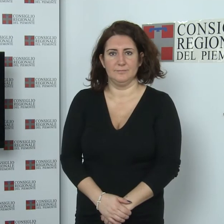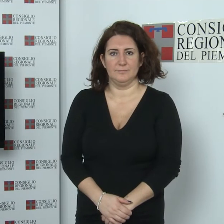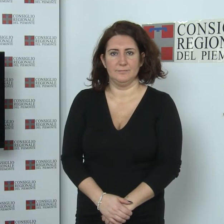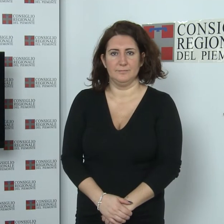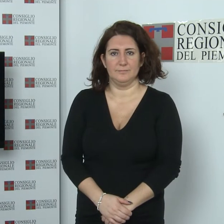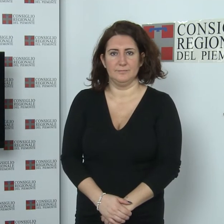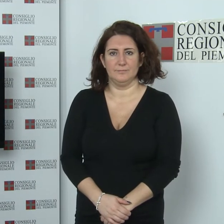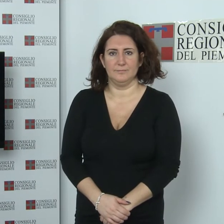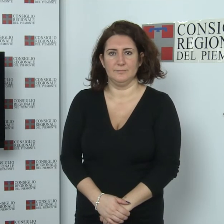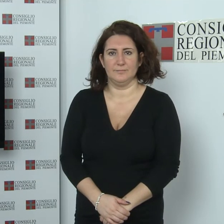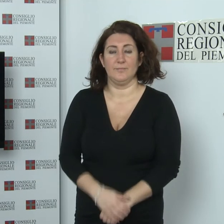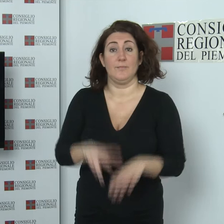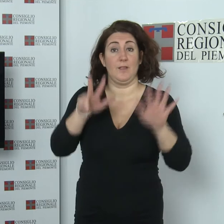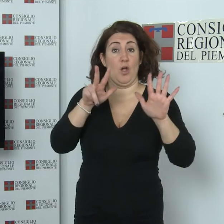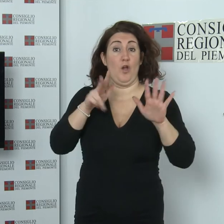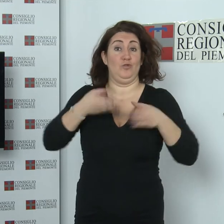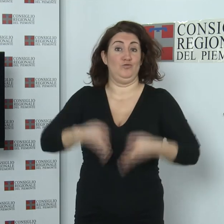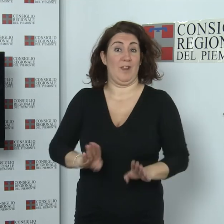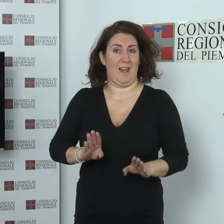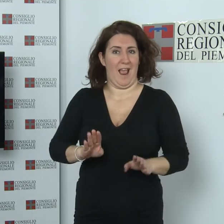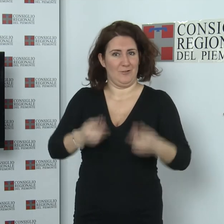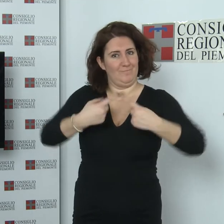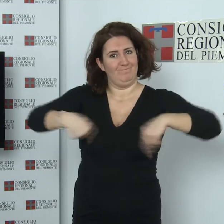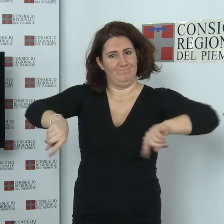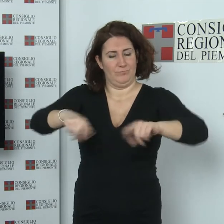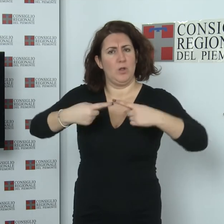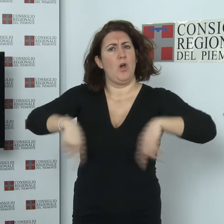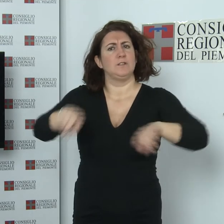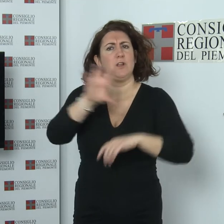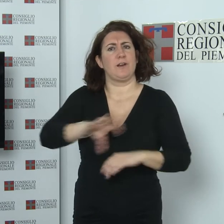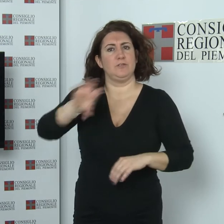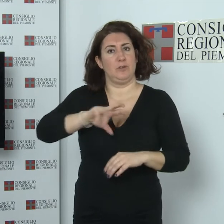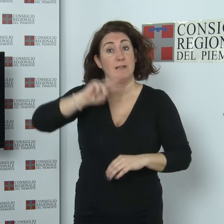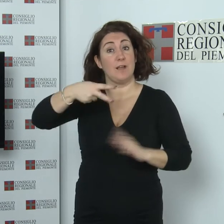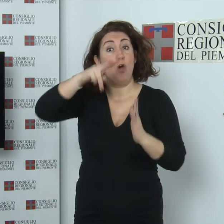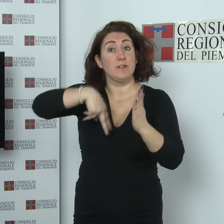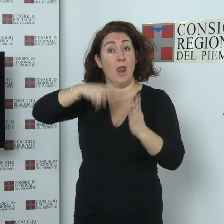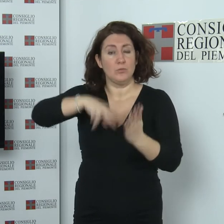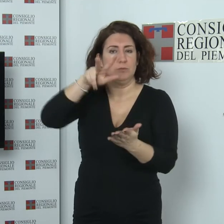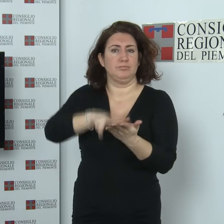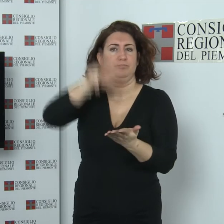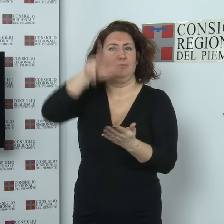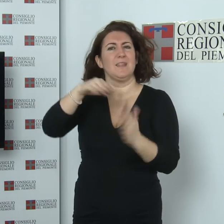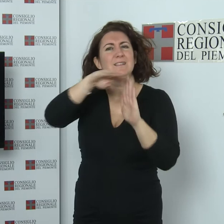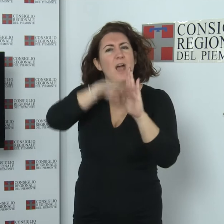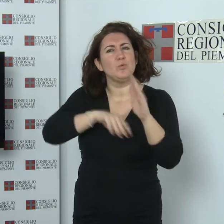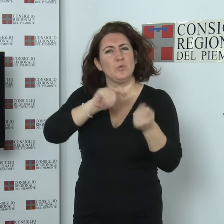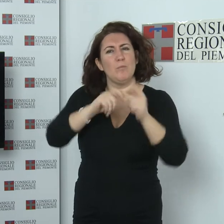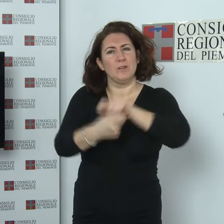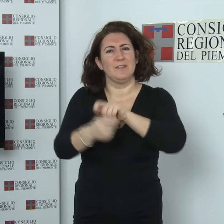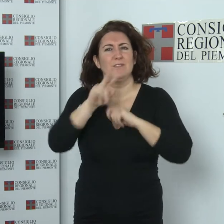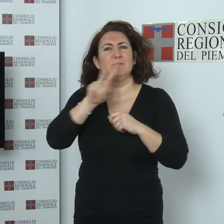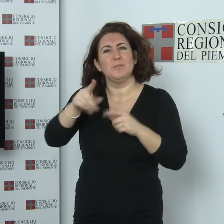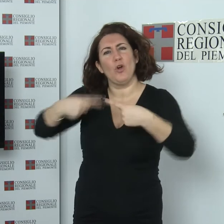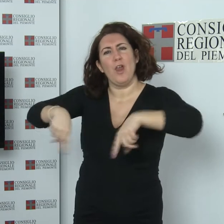La seduta dell'8 gennaio Il Consiglio regionale ha approvato in seconda lettura la modifica dello statuto per introdurre il Collegio dei